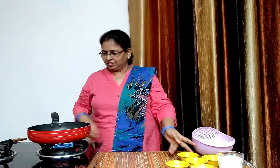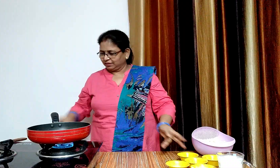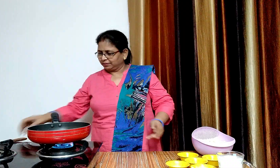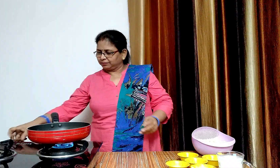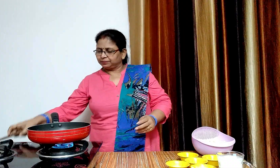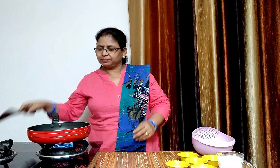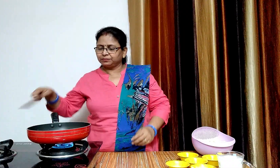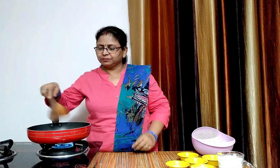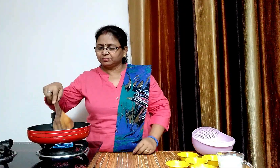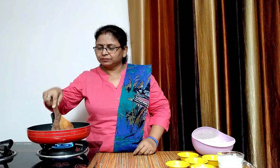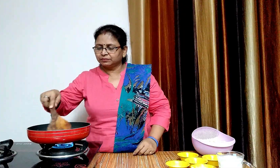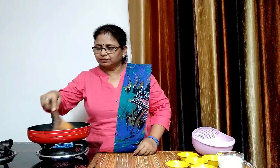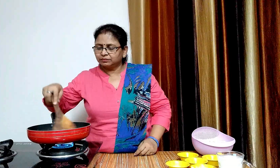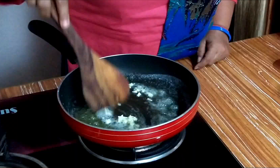अब हलका से चला लेंगे